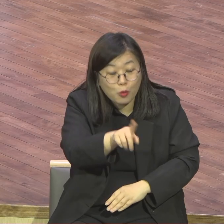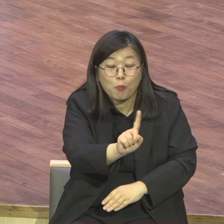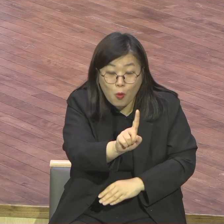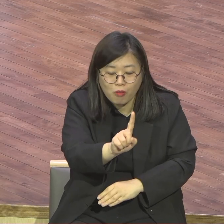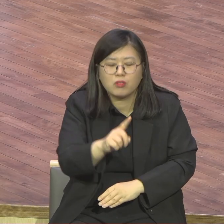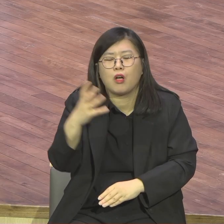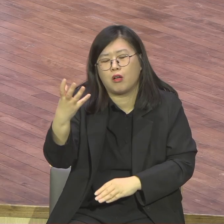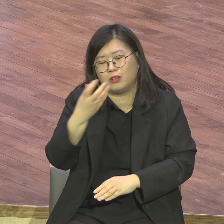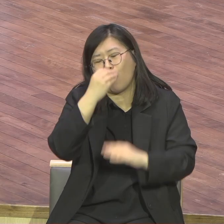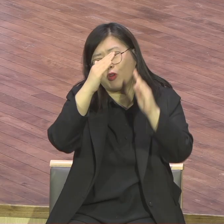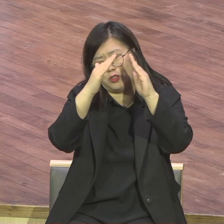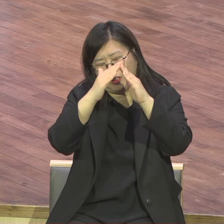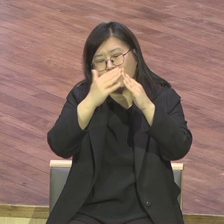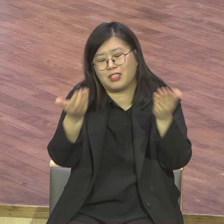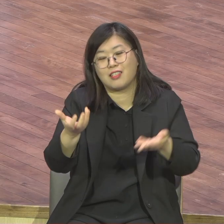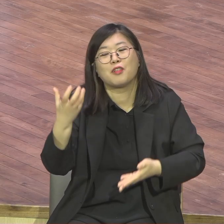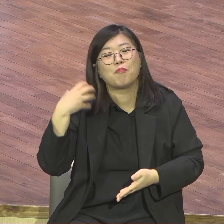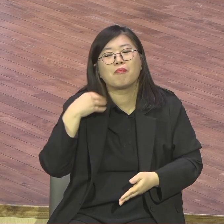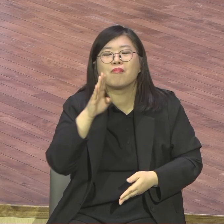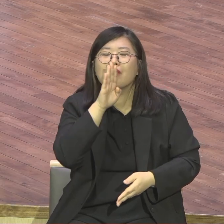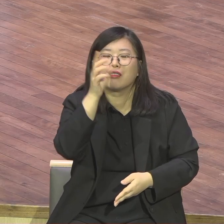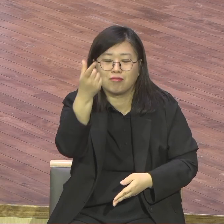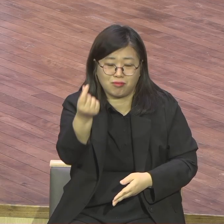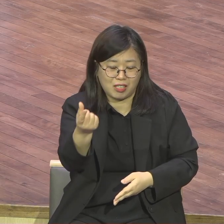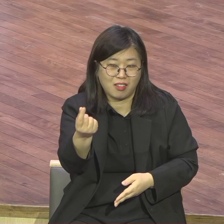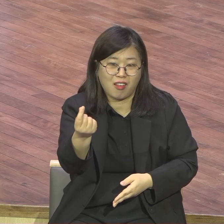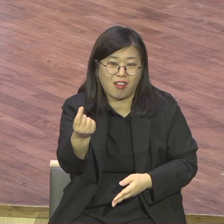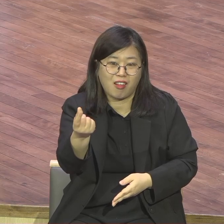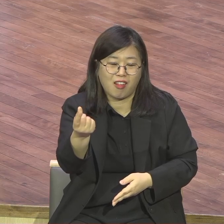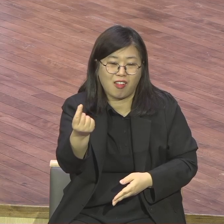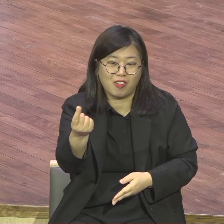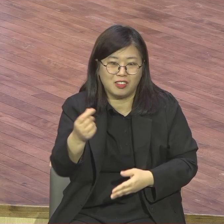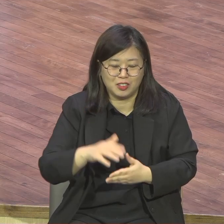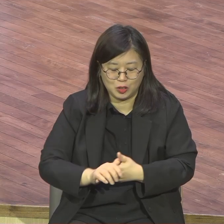이렇게 교회를 영적으로 만들어 가야 됩니다.